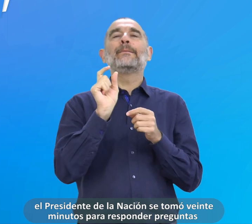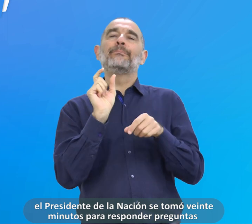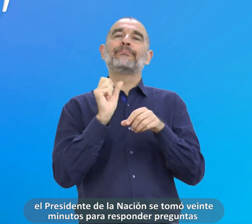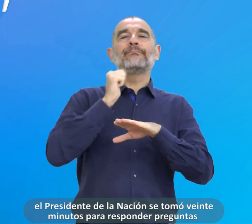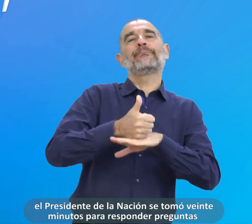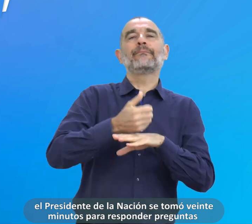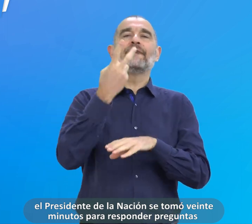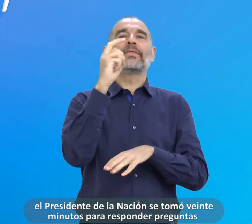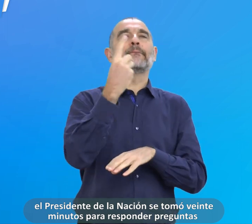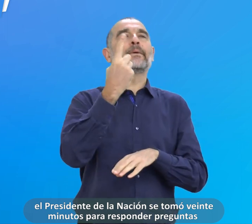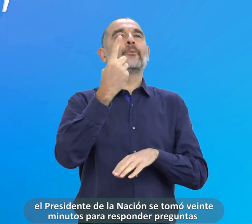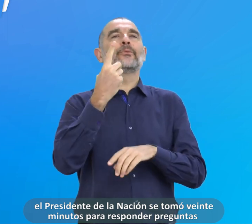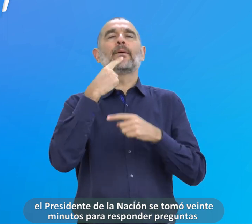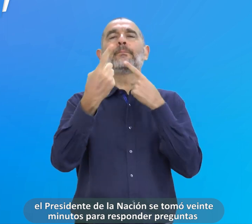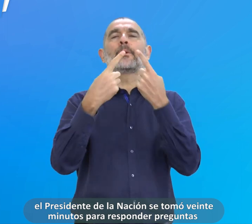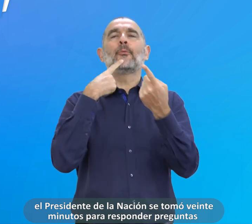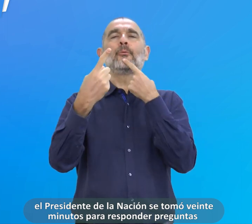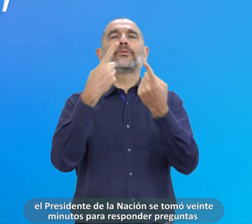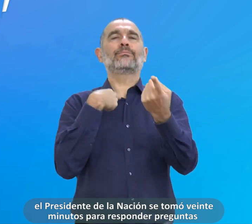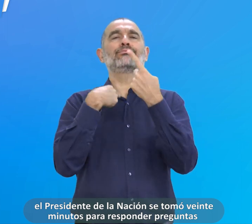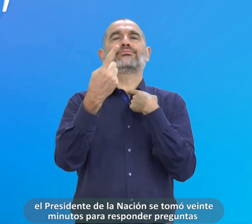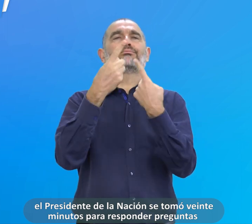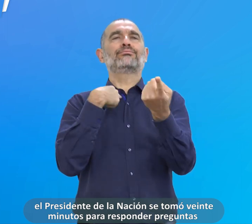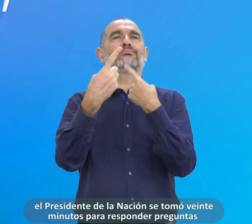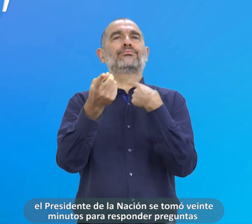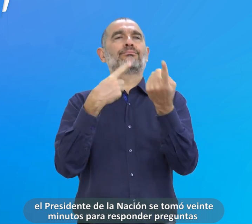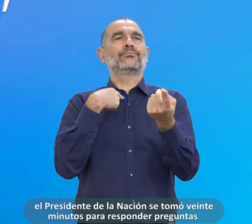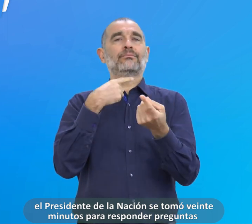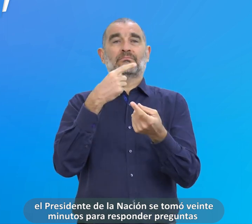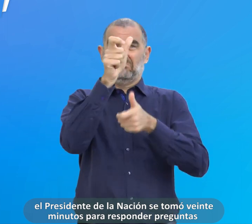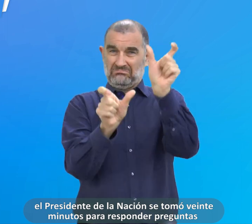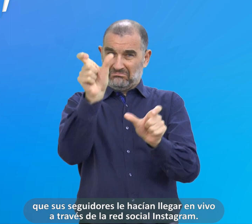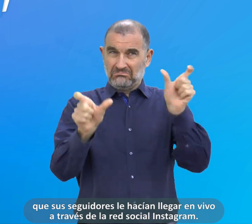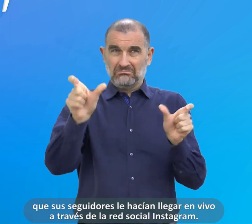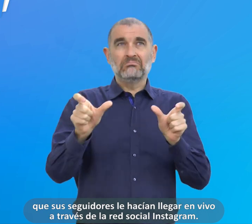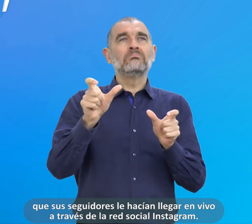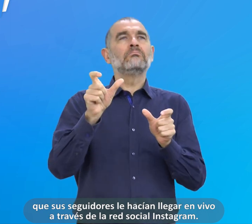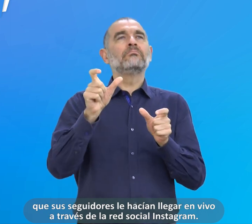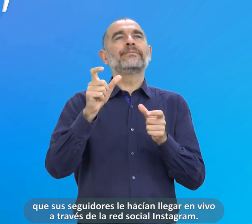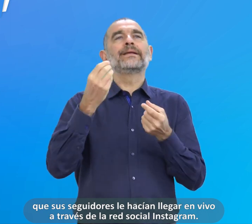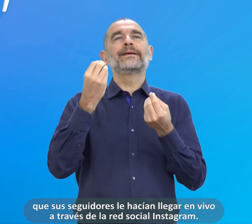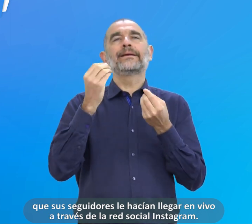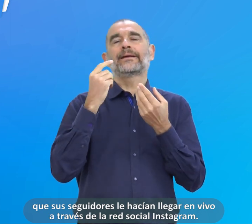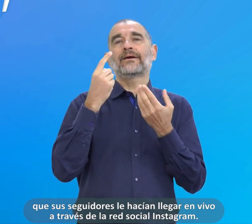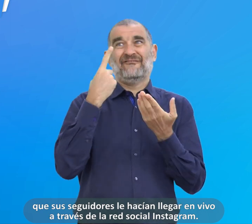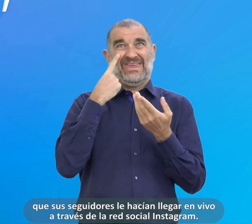20 minutos para responder preguntas que sus seguidores